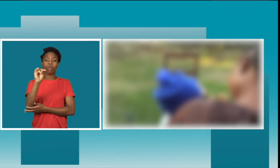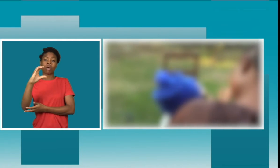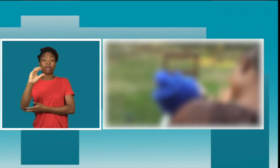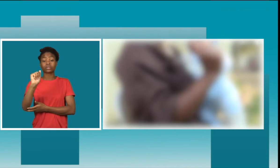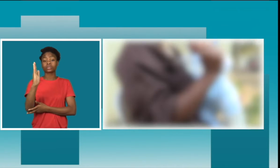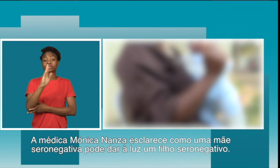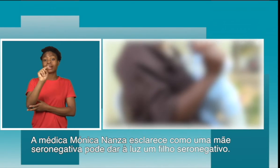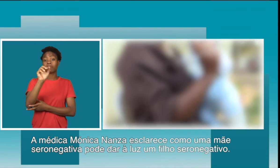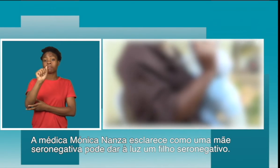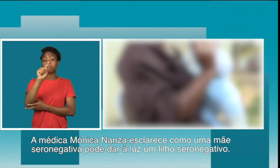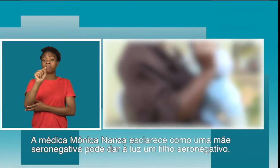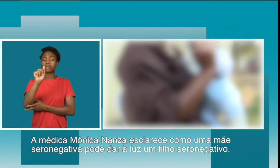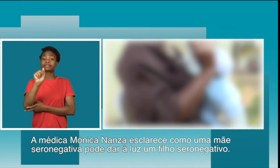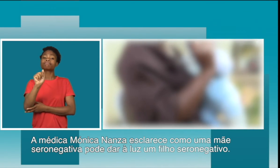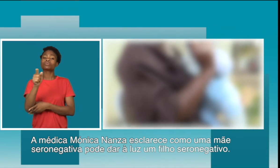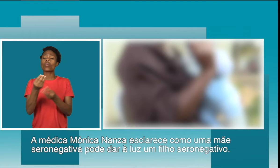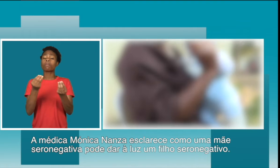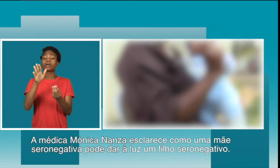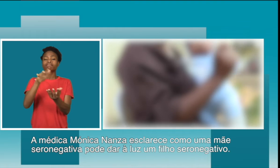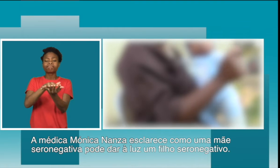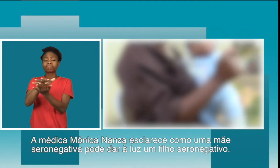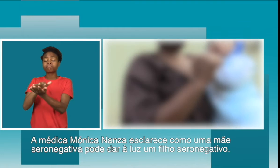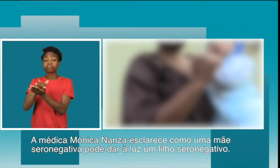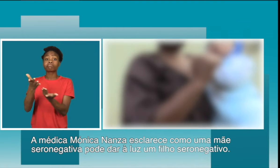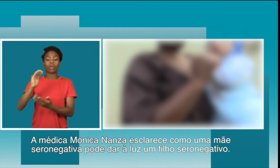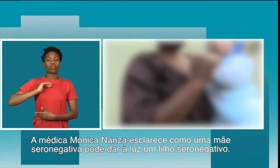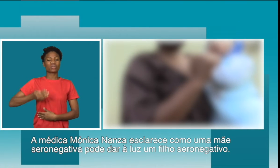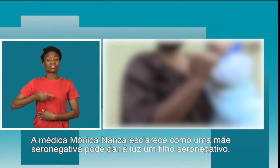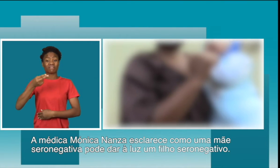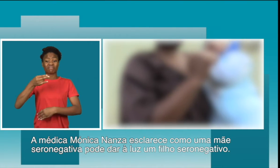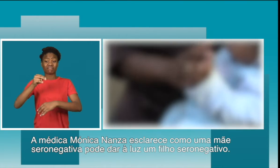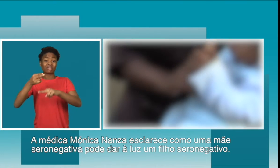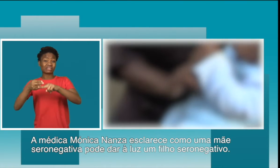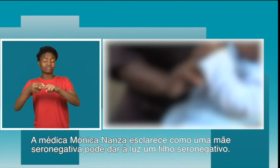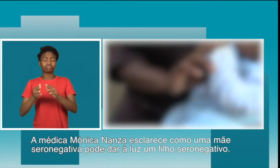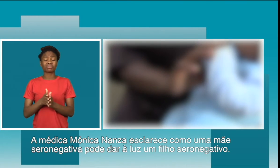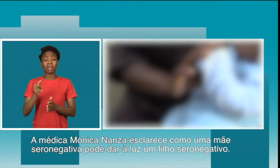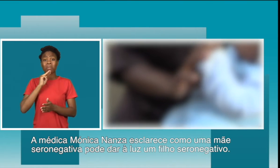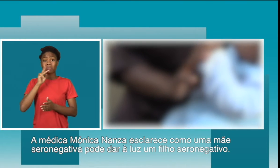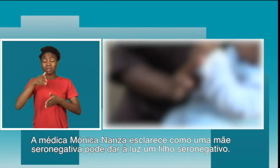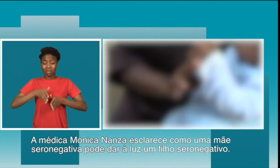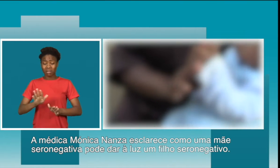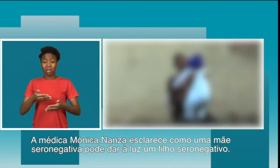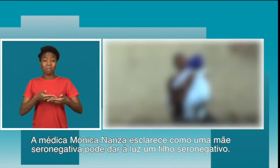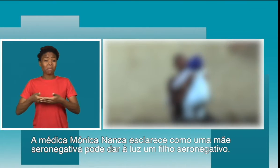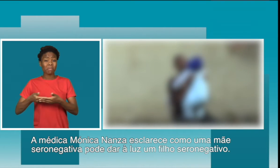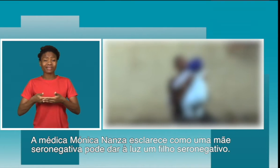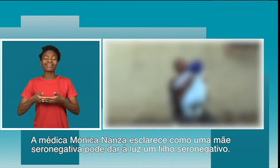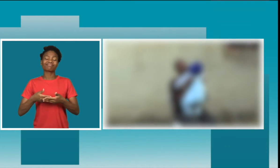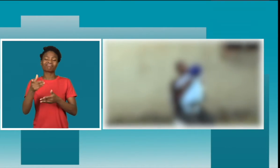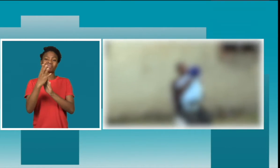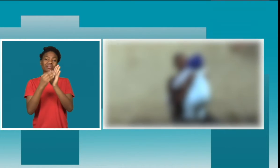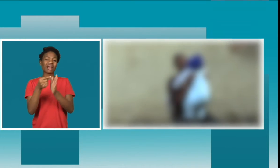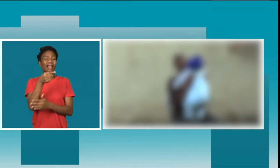A médica Mônica Nanza esclarece como uma mãe seropositiva pode dar à luz a uma criança seronegativa.